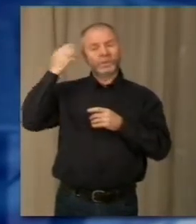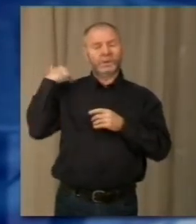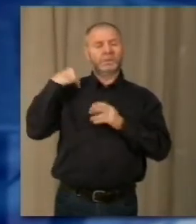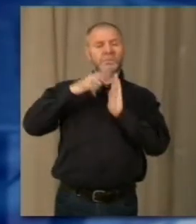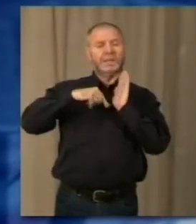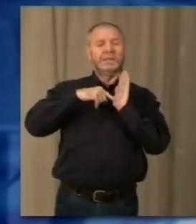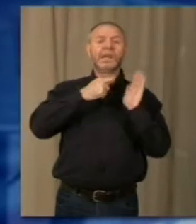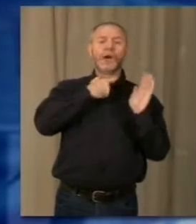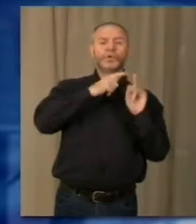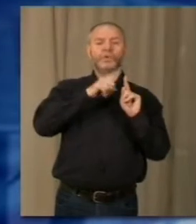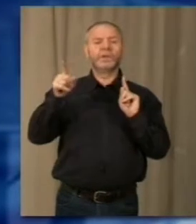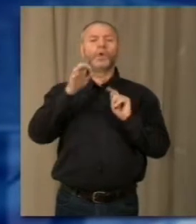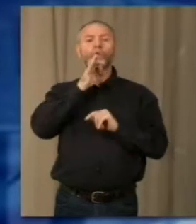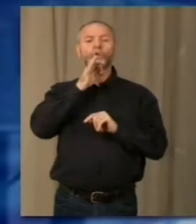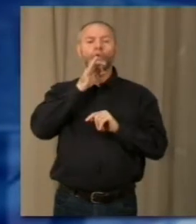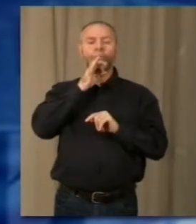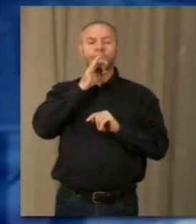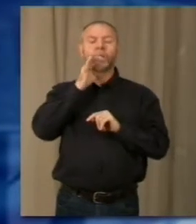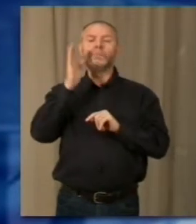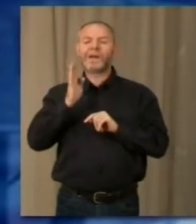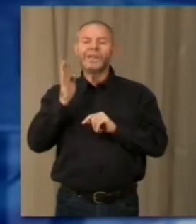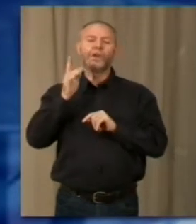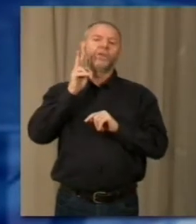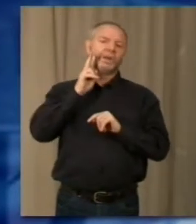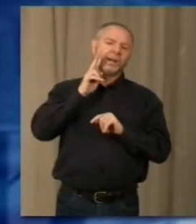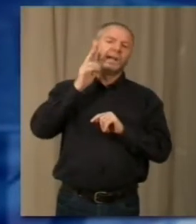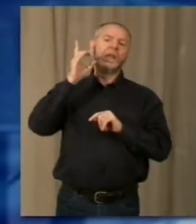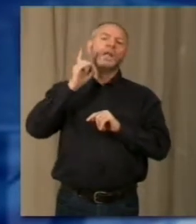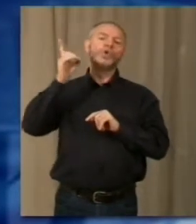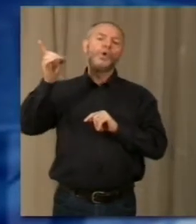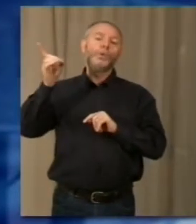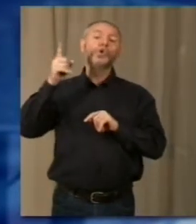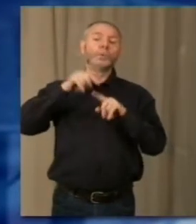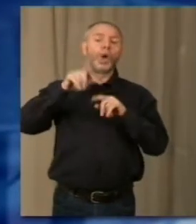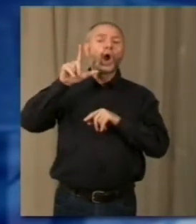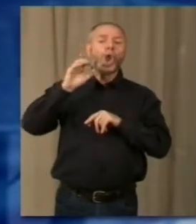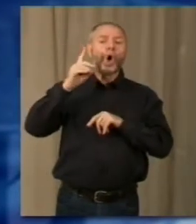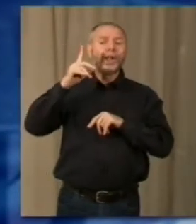mesi tra agosto e ottobre a Verbagna, Baveno, Stresa, Domodossola, Lodi e Borgomanero.